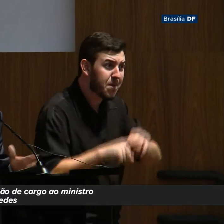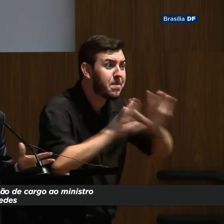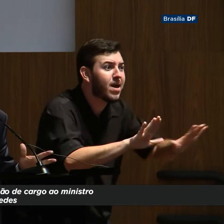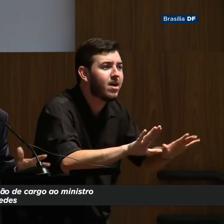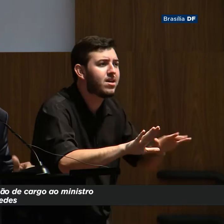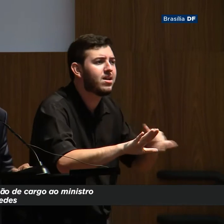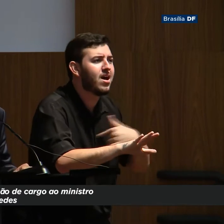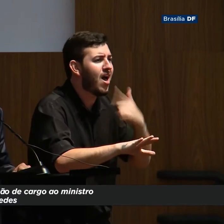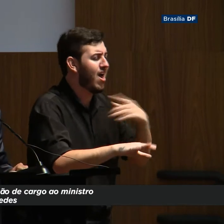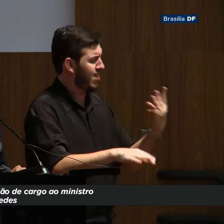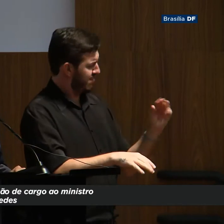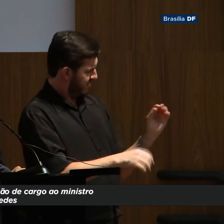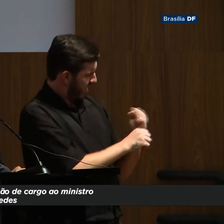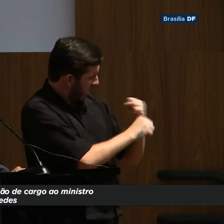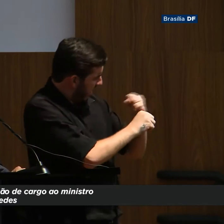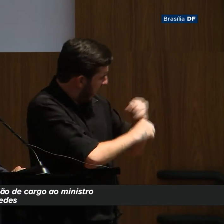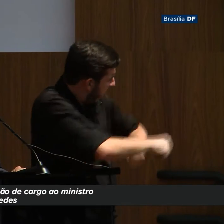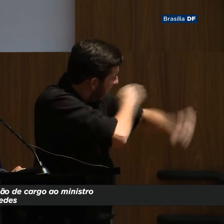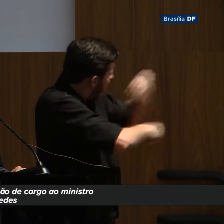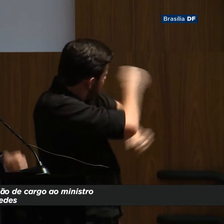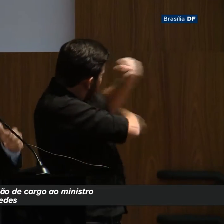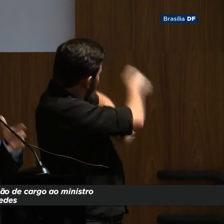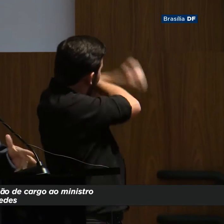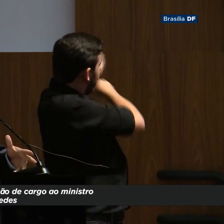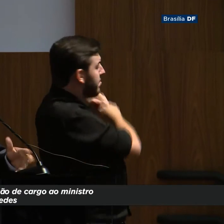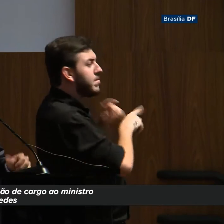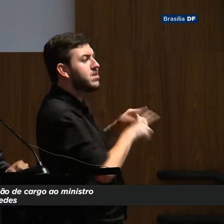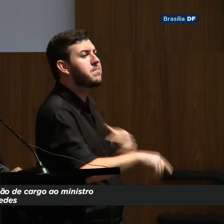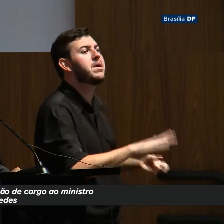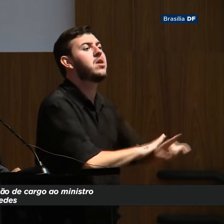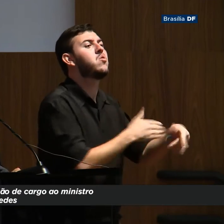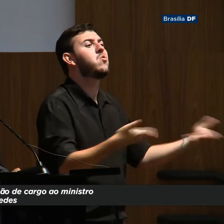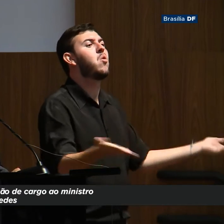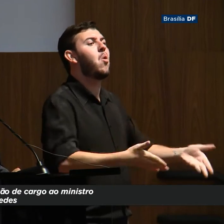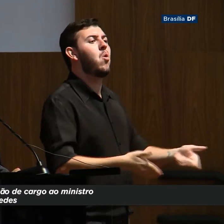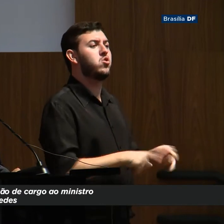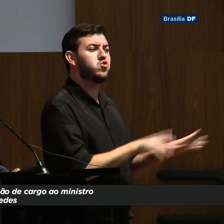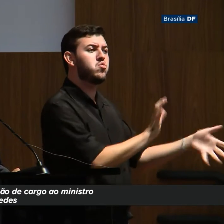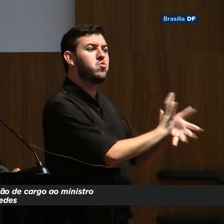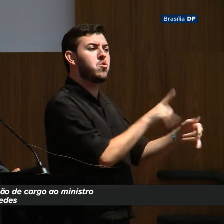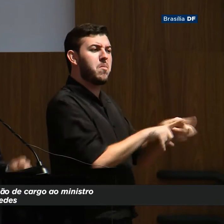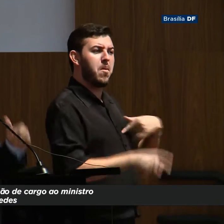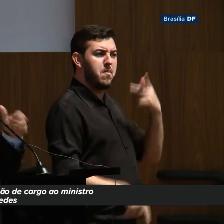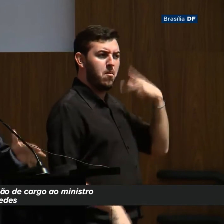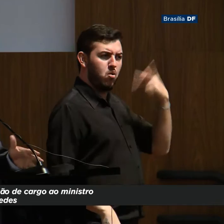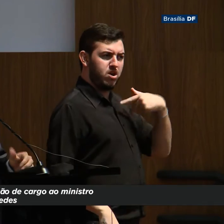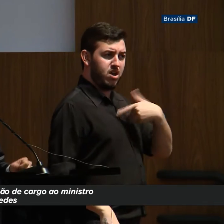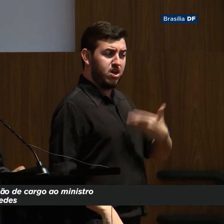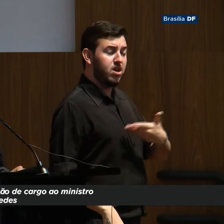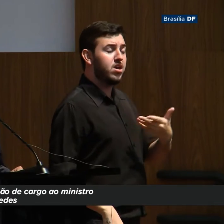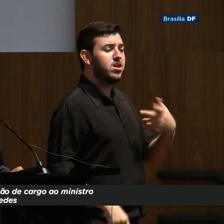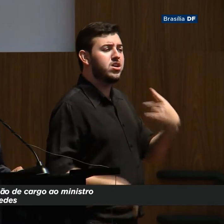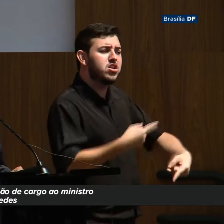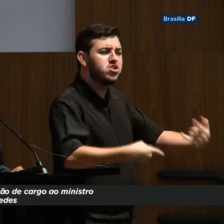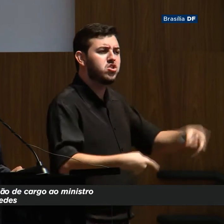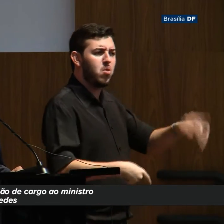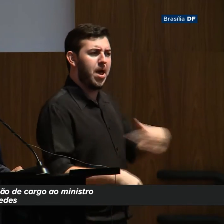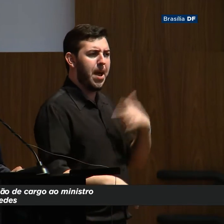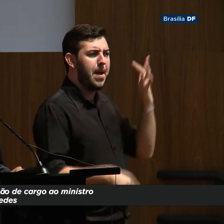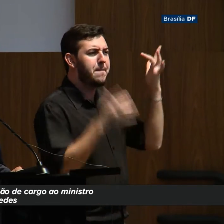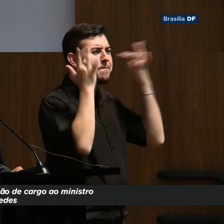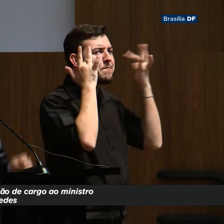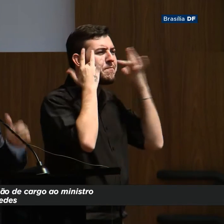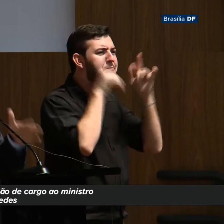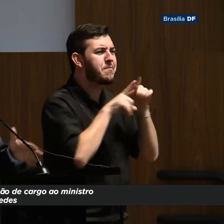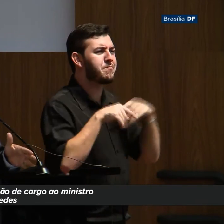Será que a classe política já é madura o suficiente para assumir o protagonismo? Para assumir o comando do orçamento